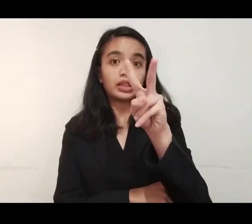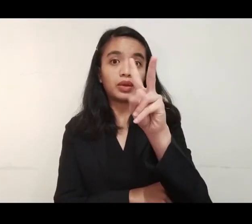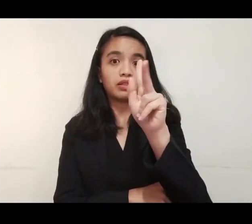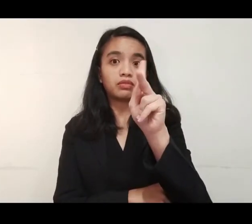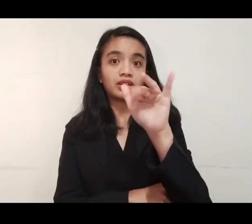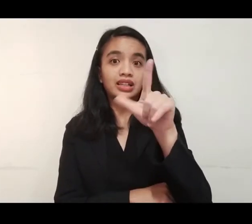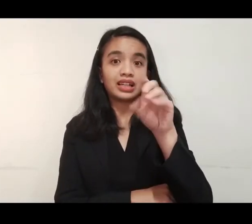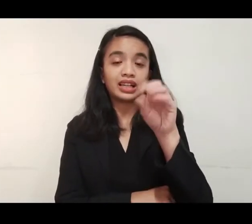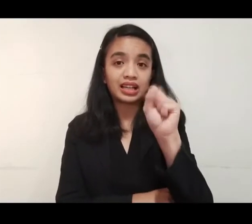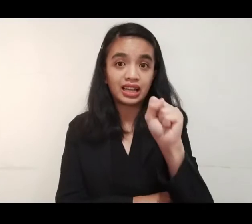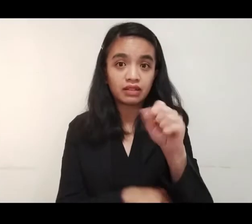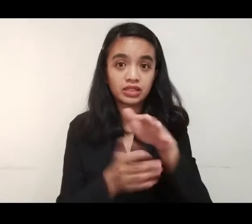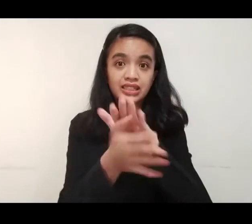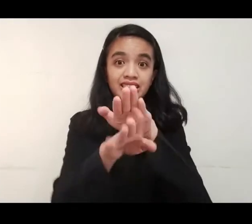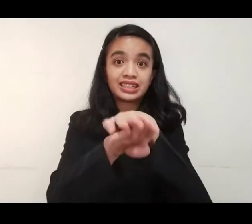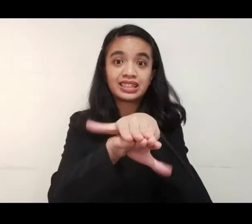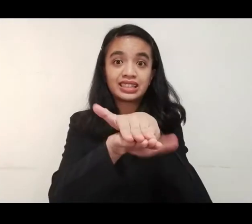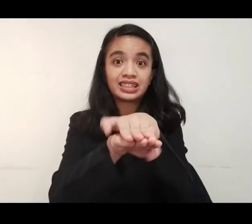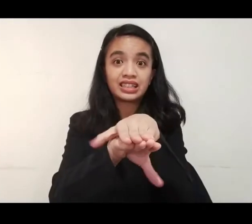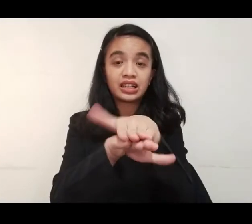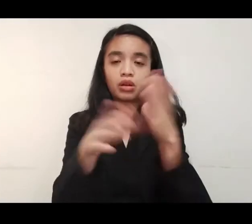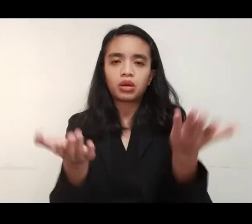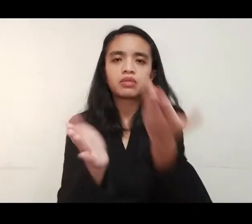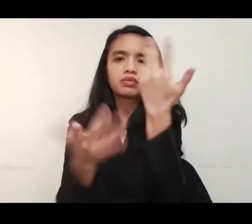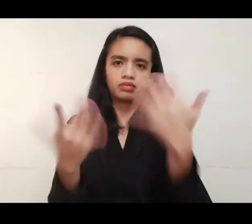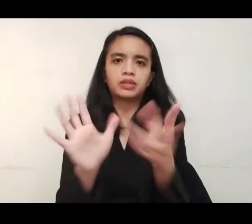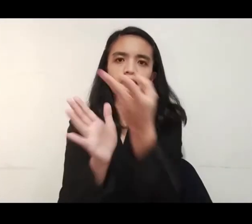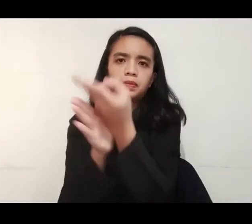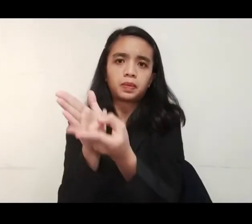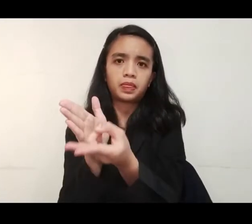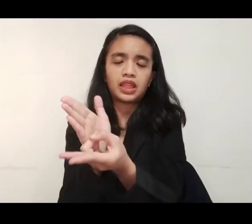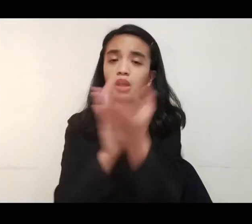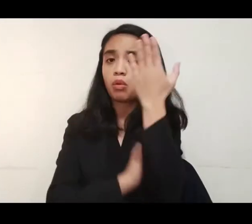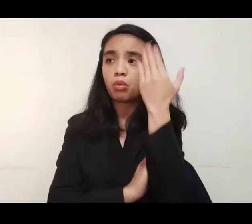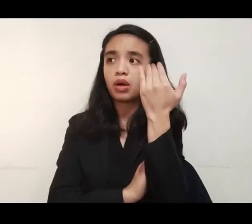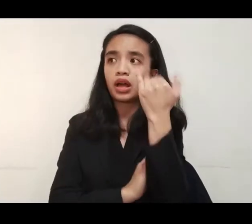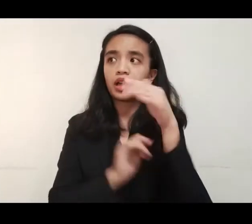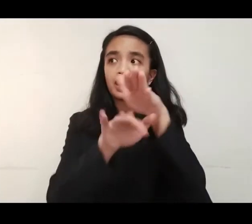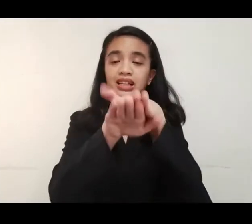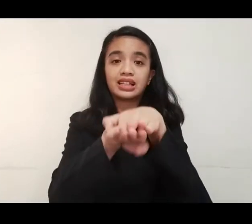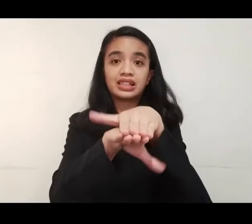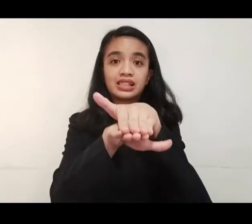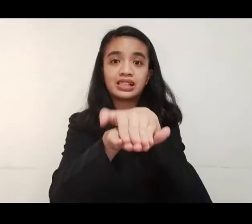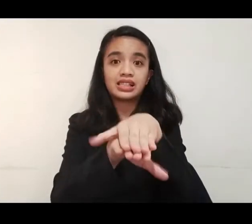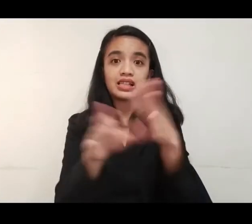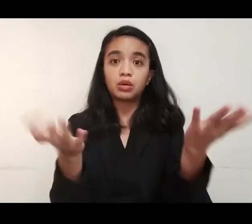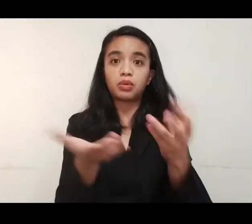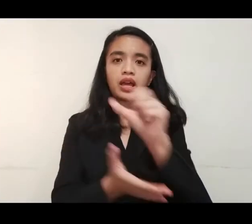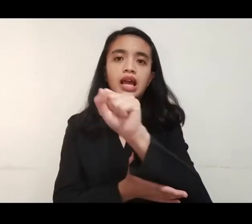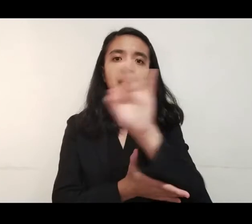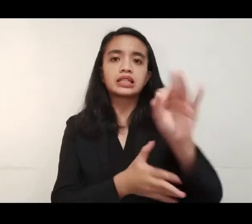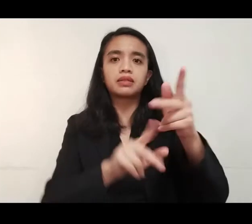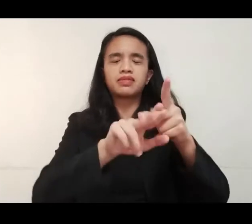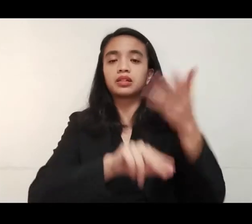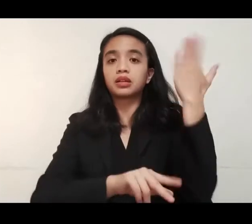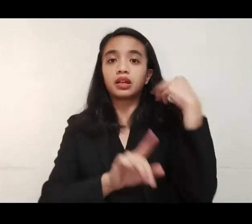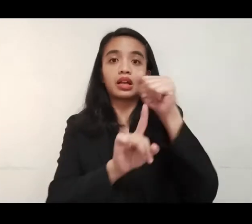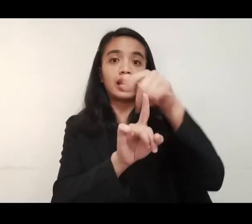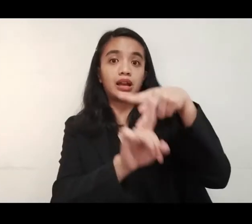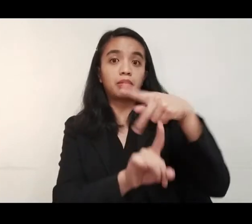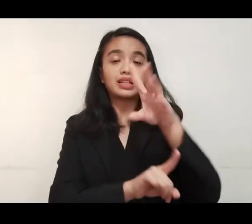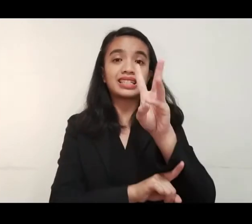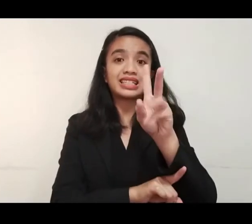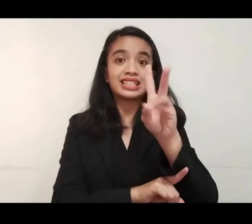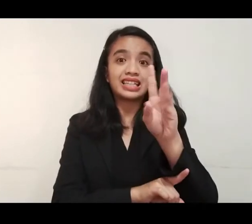kilos na isang olive red lace turtle sa fish cemetery ng BFAR Nifty D.C. nakuha ang pawikan sa San Fabian,